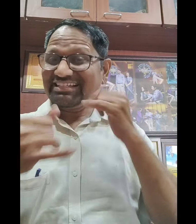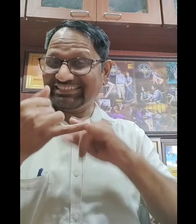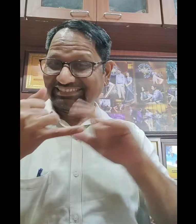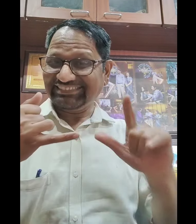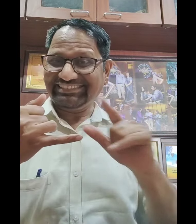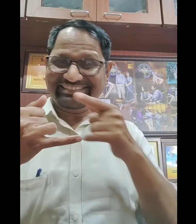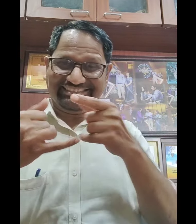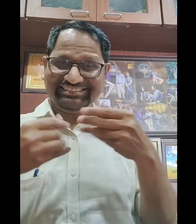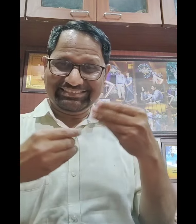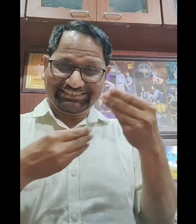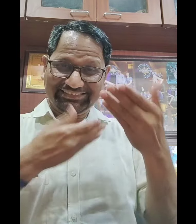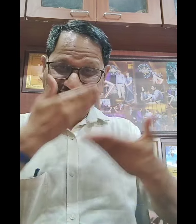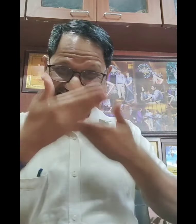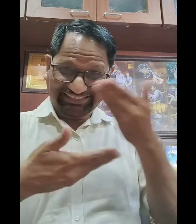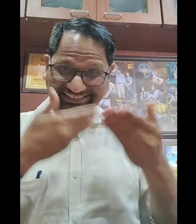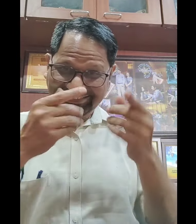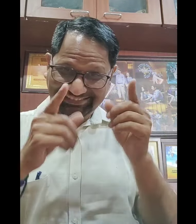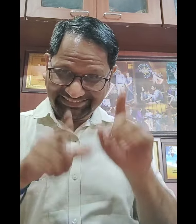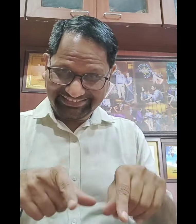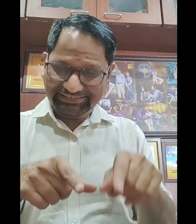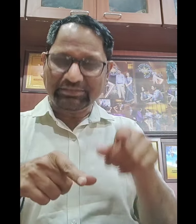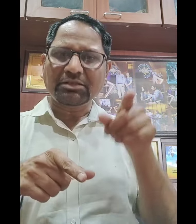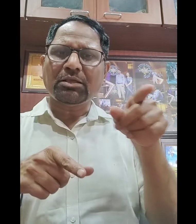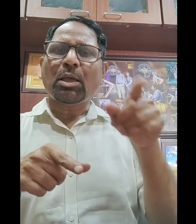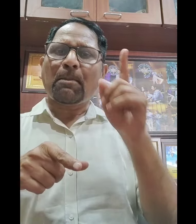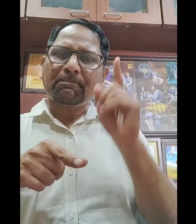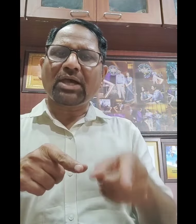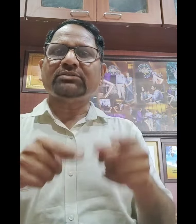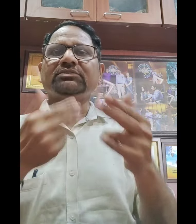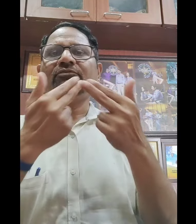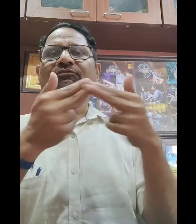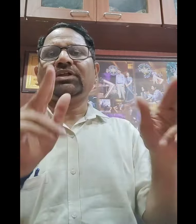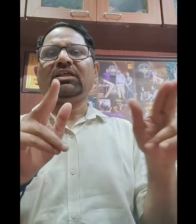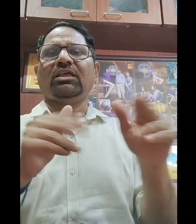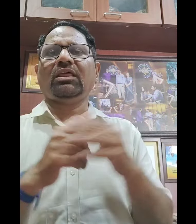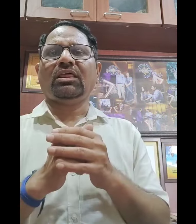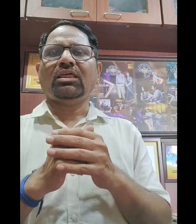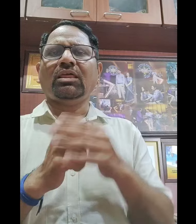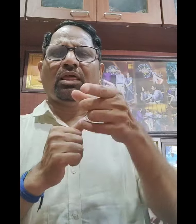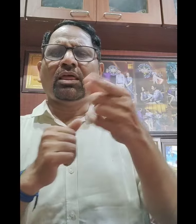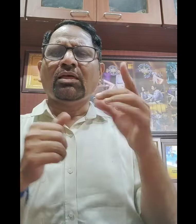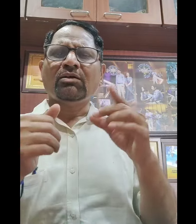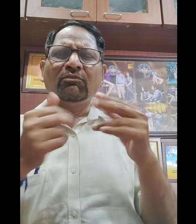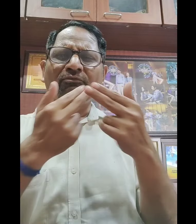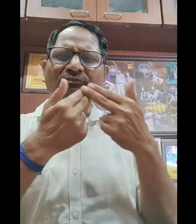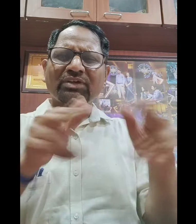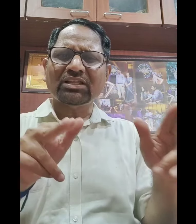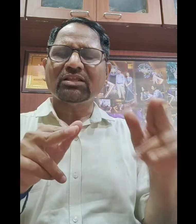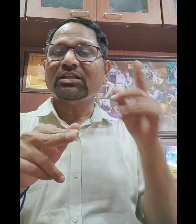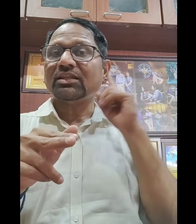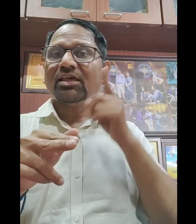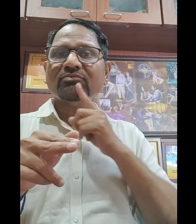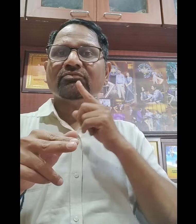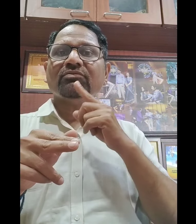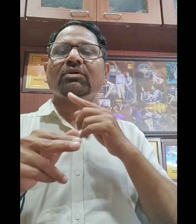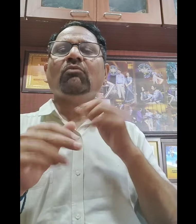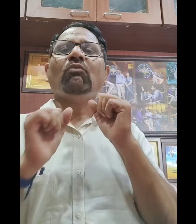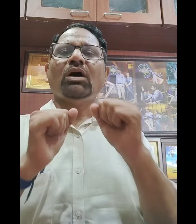जो Indian Sign Language है बहे निशुल्क होना चाहिए निशुल्क क्यों होना